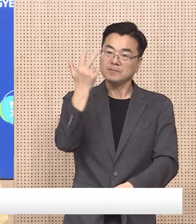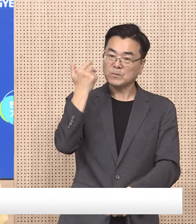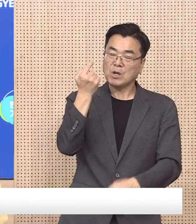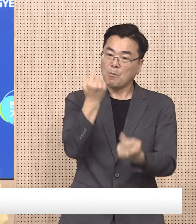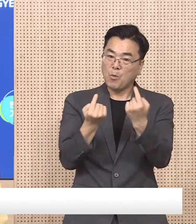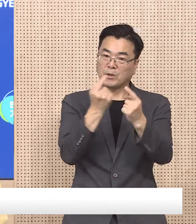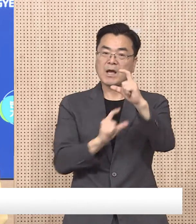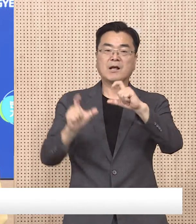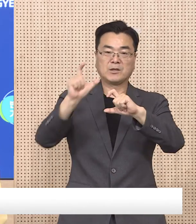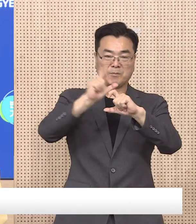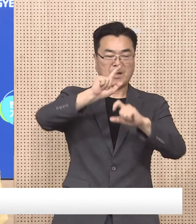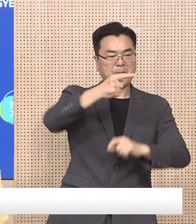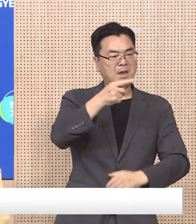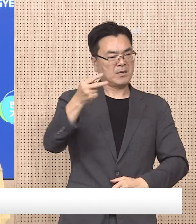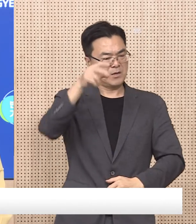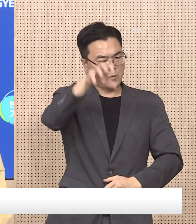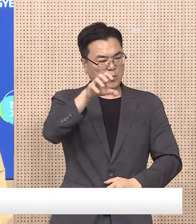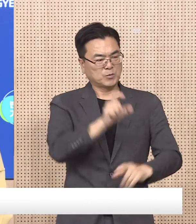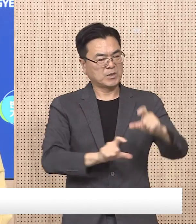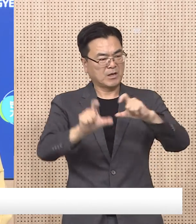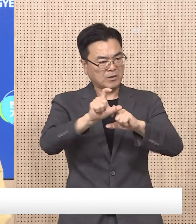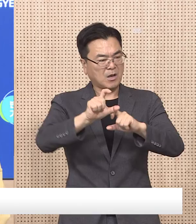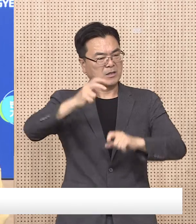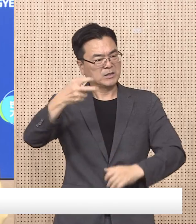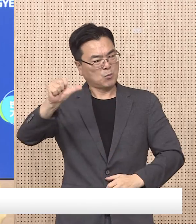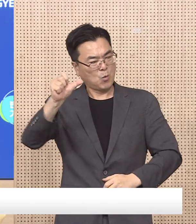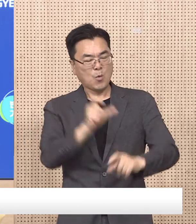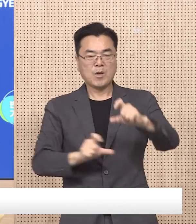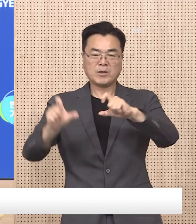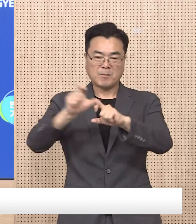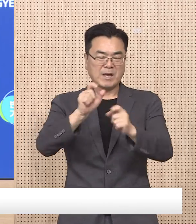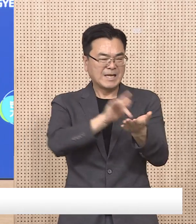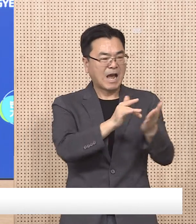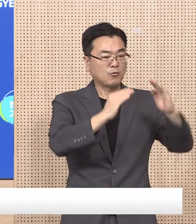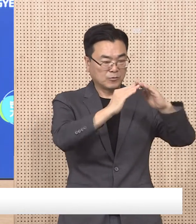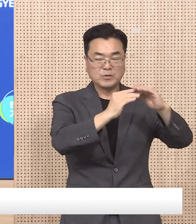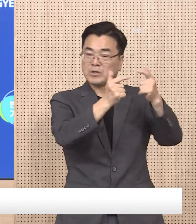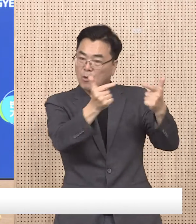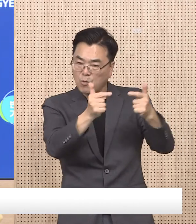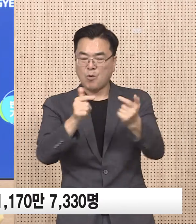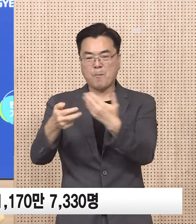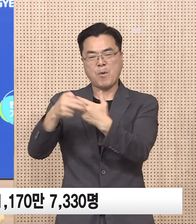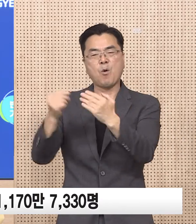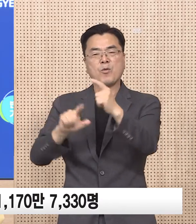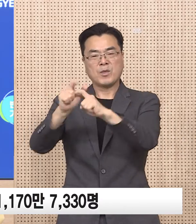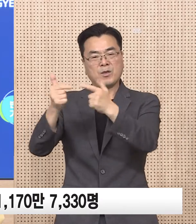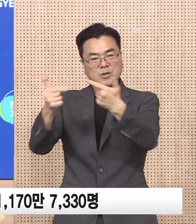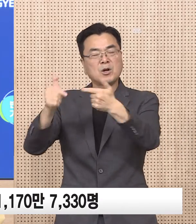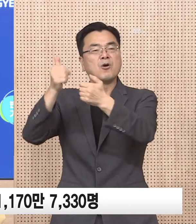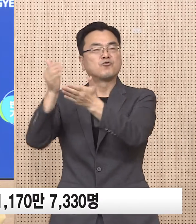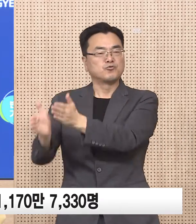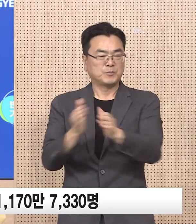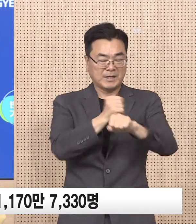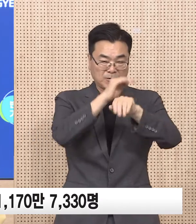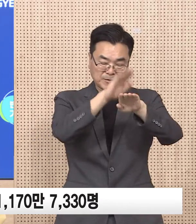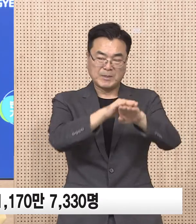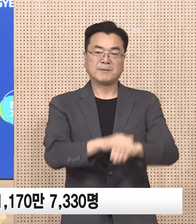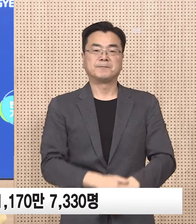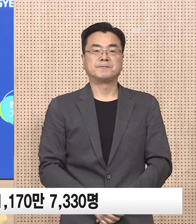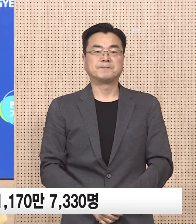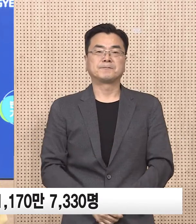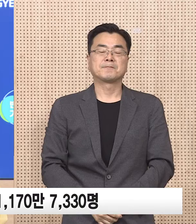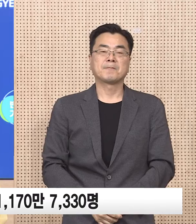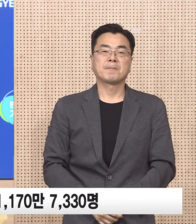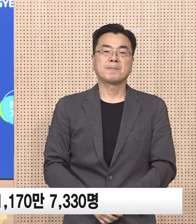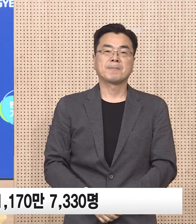102개소, 75개소가 증가했습니다. 다음은 경기도 코로나19 예방접종 현황입니다. 8월 16일